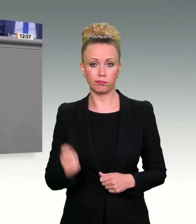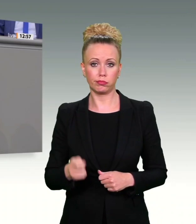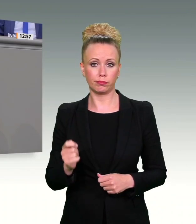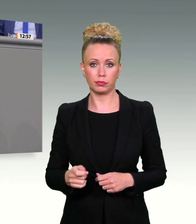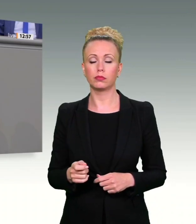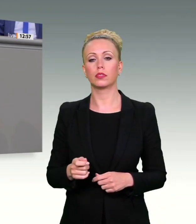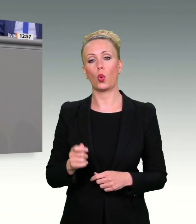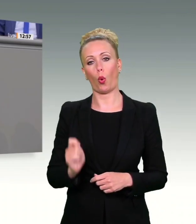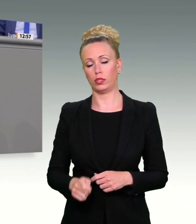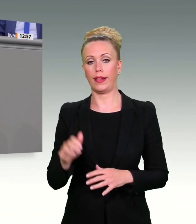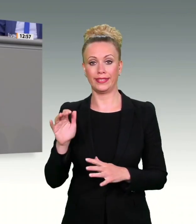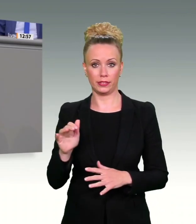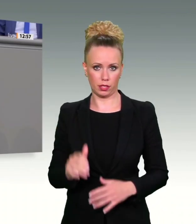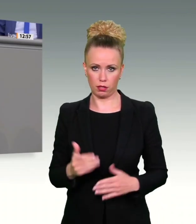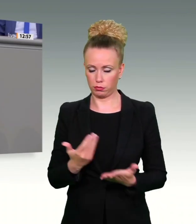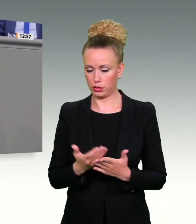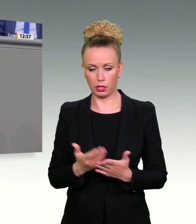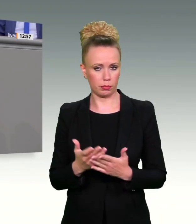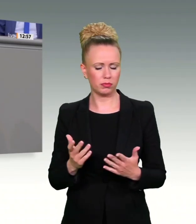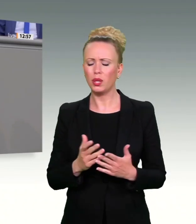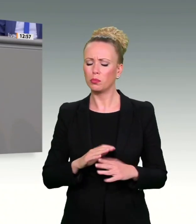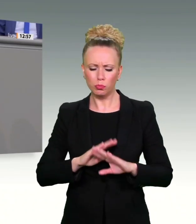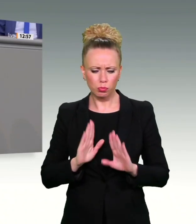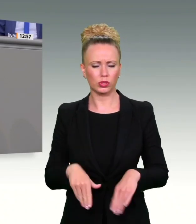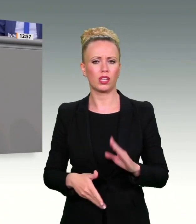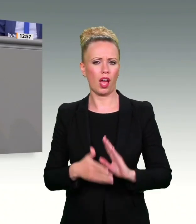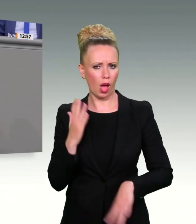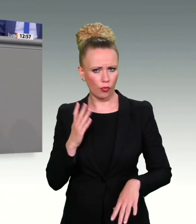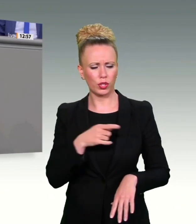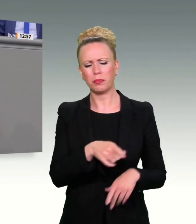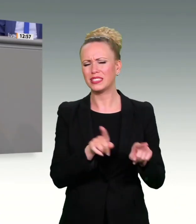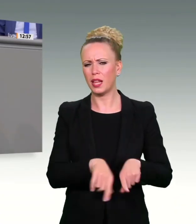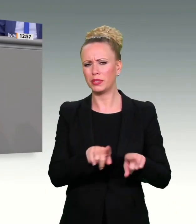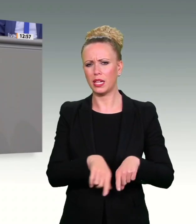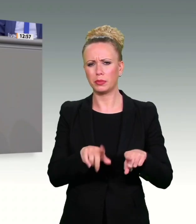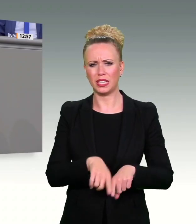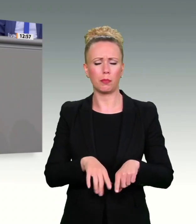Vorratsdatenspeicherung, gehört nicht weiter geritten, sondern endgültig begraben. Vielen Dank, meine Damen und Herren.